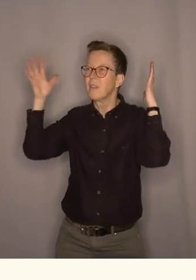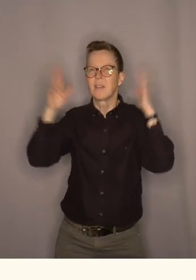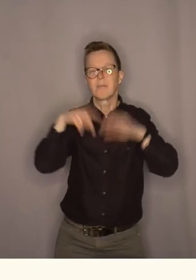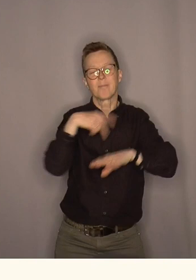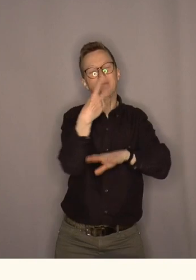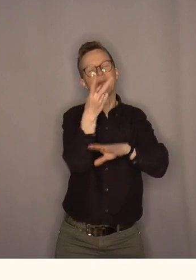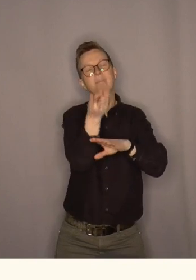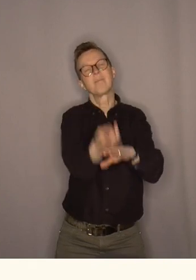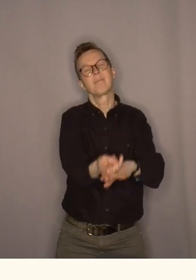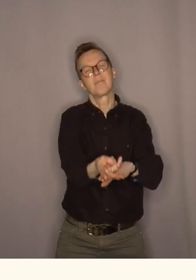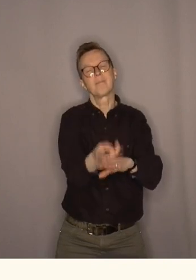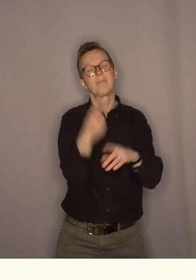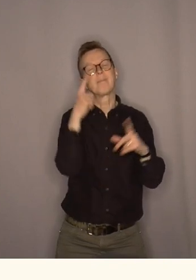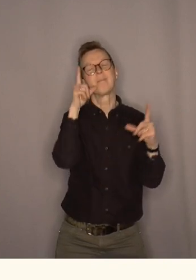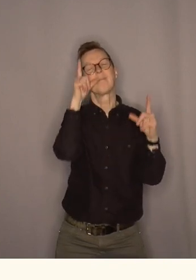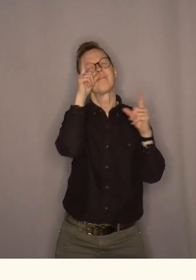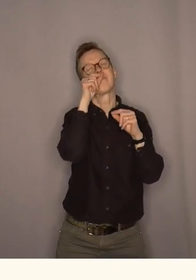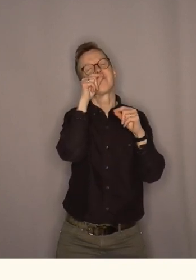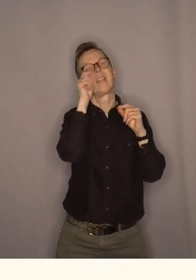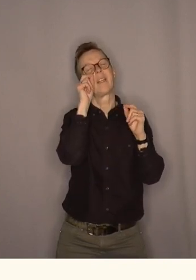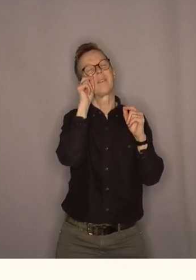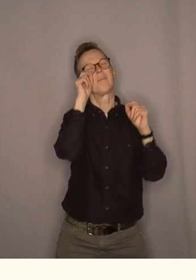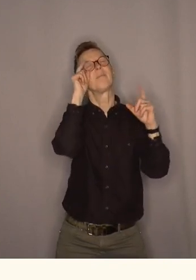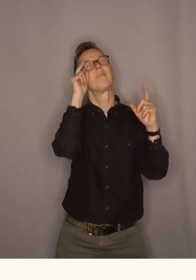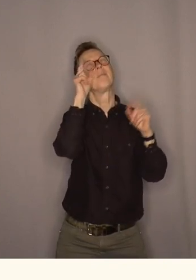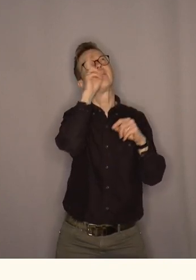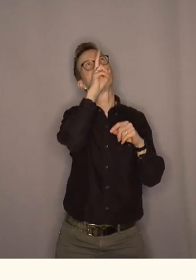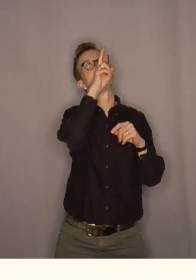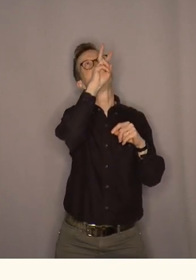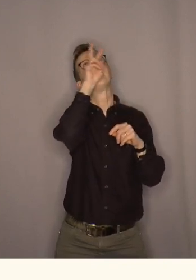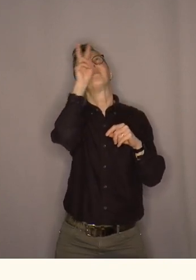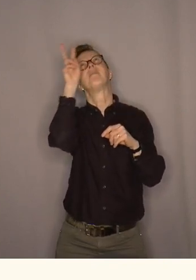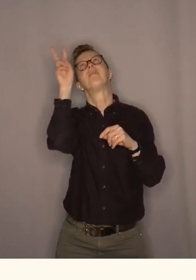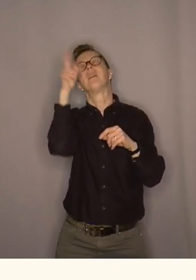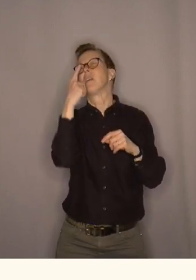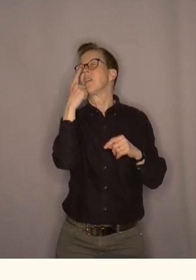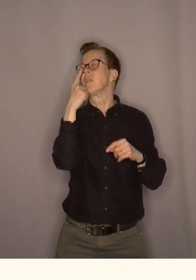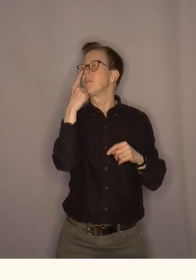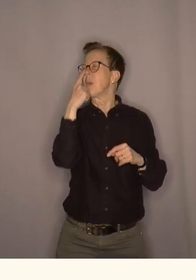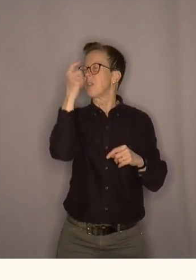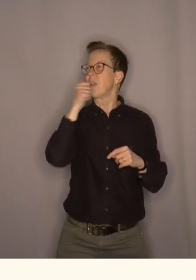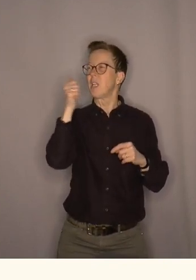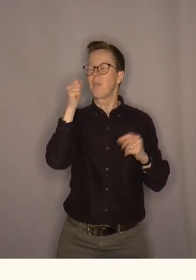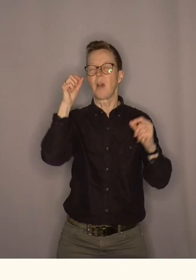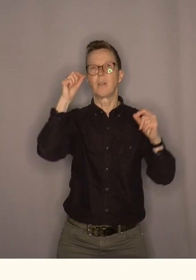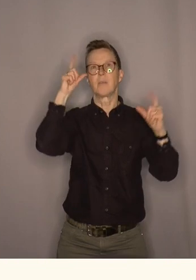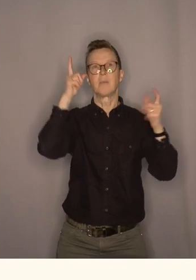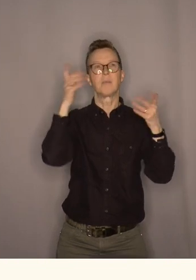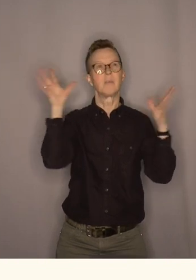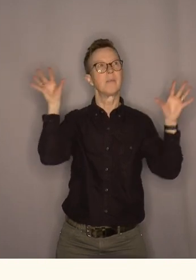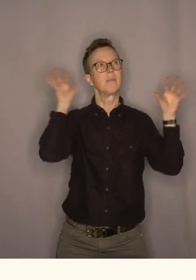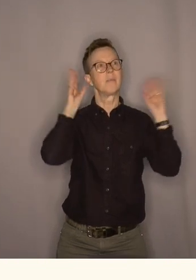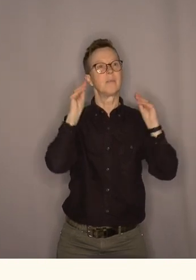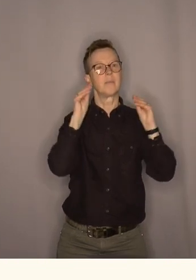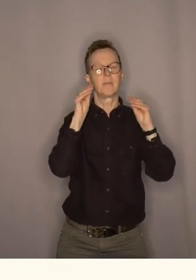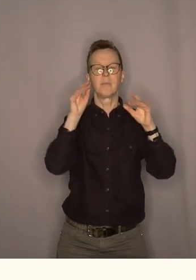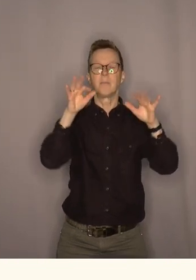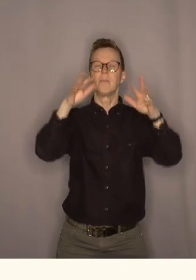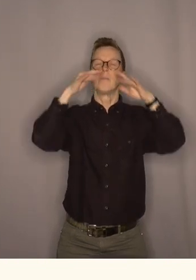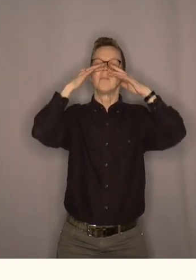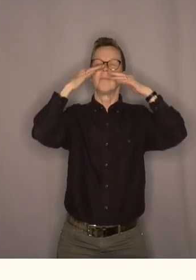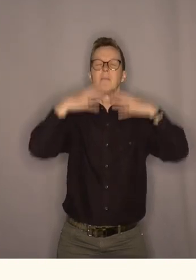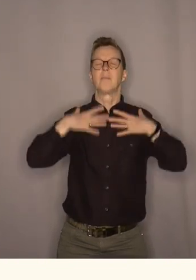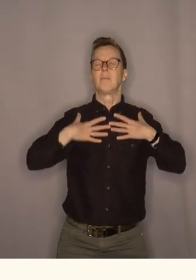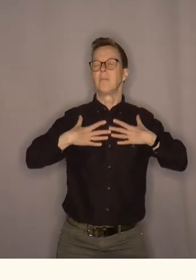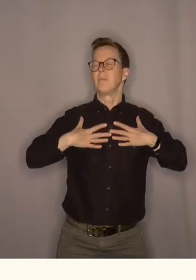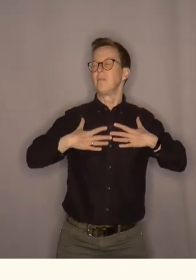legg det ned på ryggen du kan gjerne lukke øynene men du kan gjerne holde dem åpne også det viktigste er at sansene dine er åpne at du tar inn det som skjer rundt